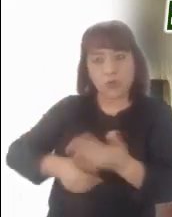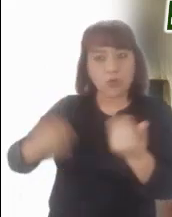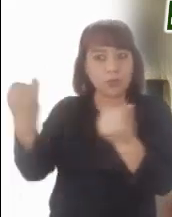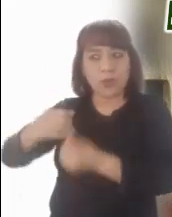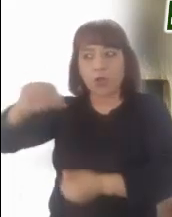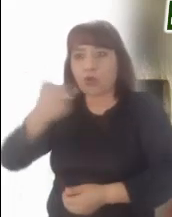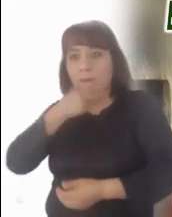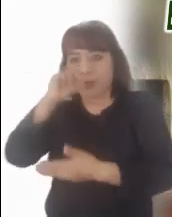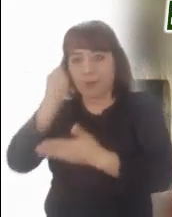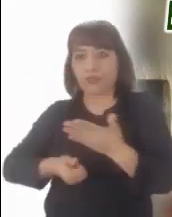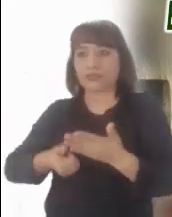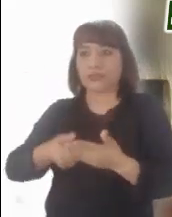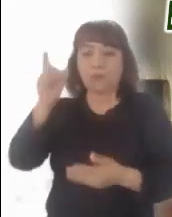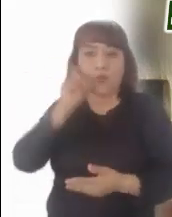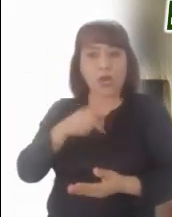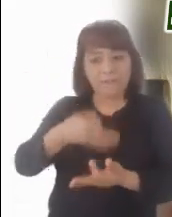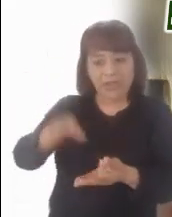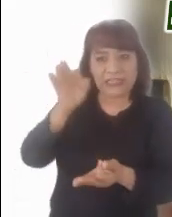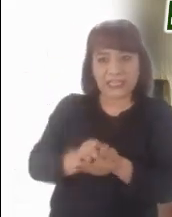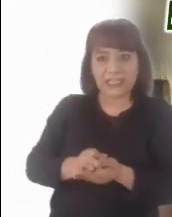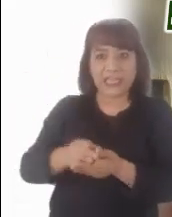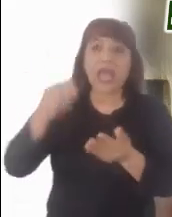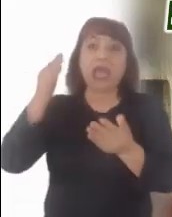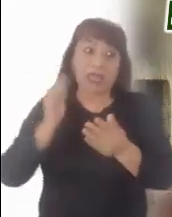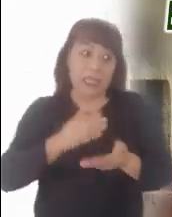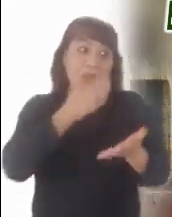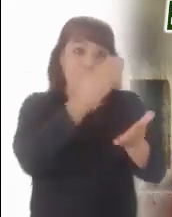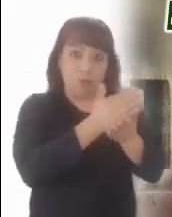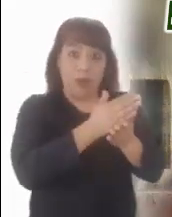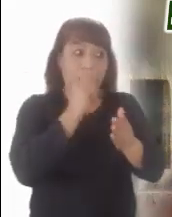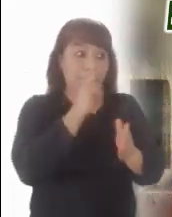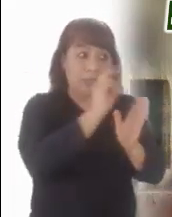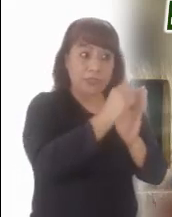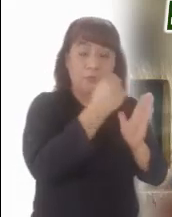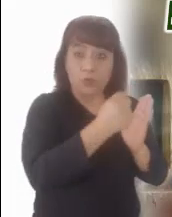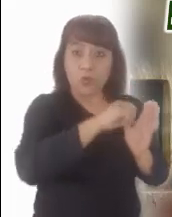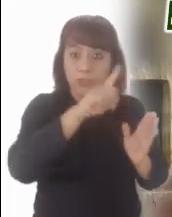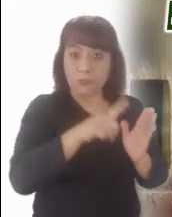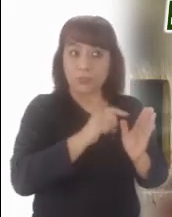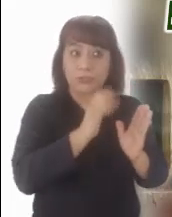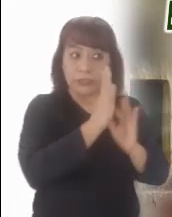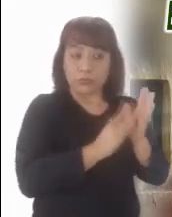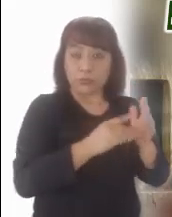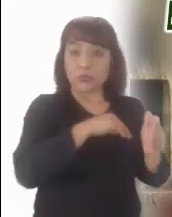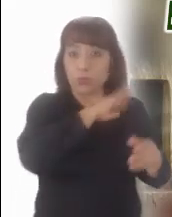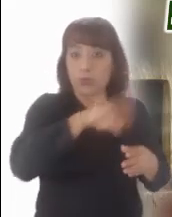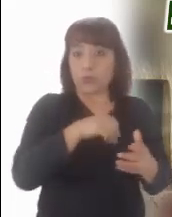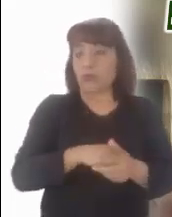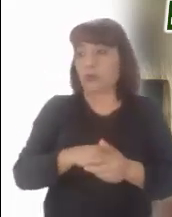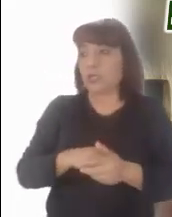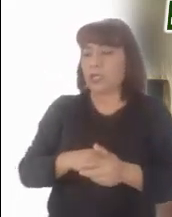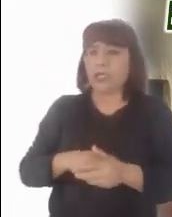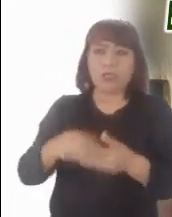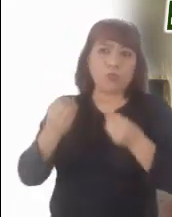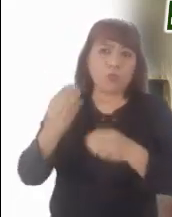apóstoles. La única valiente que acudió al sepulcro después de que mataron al Salvador. Y un sinnúmero de alabanzas